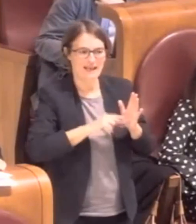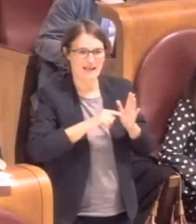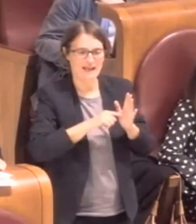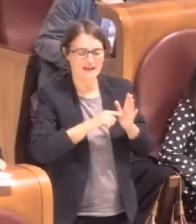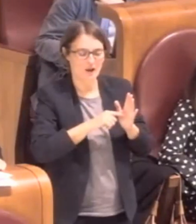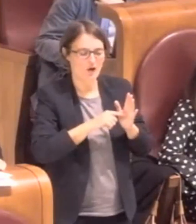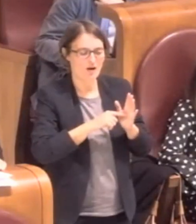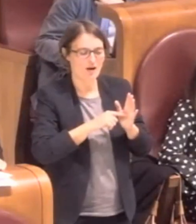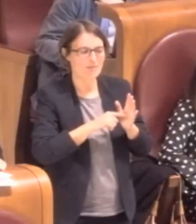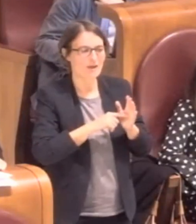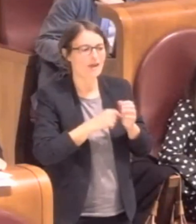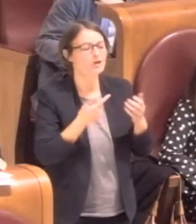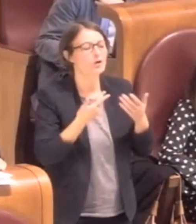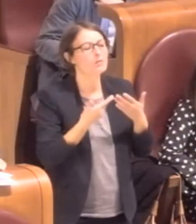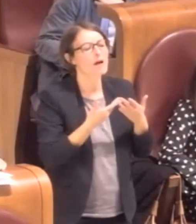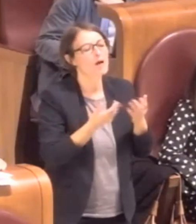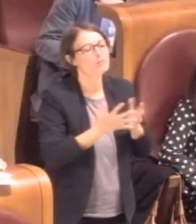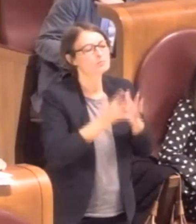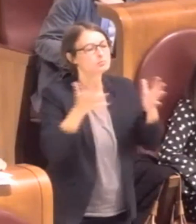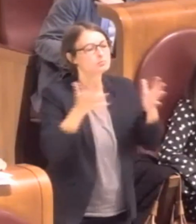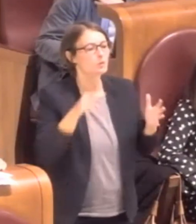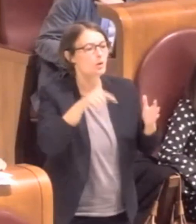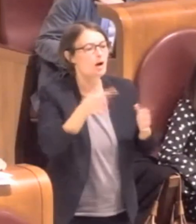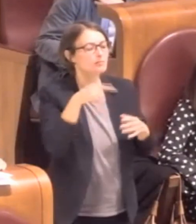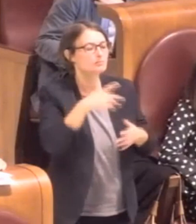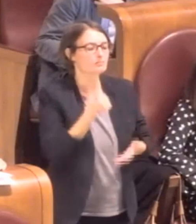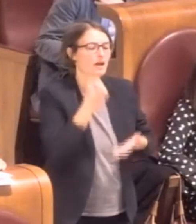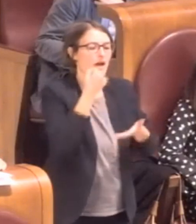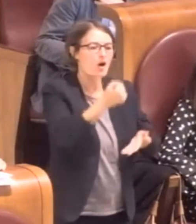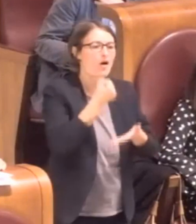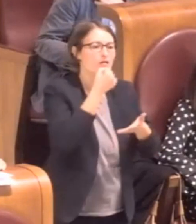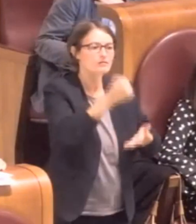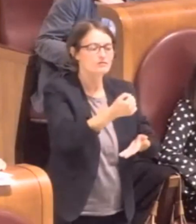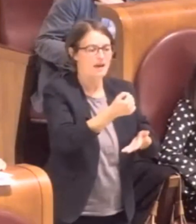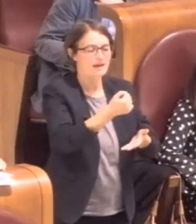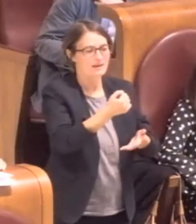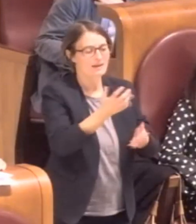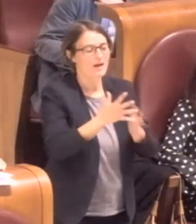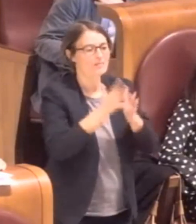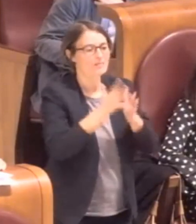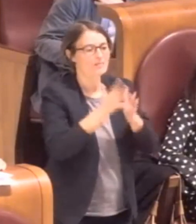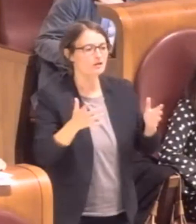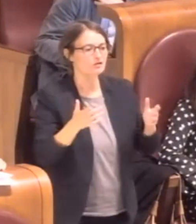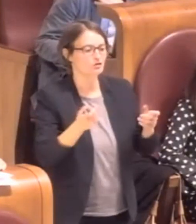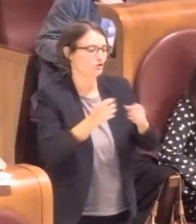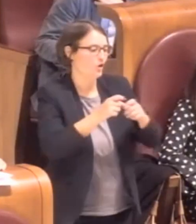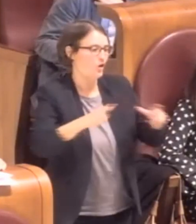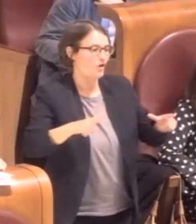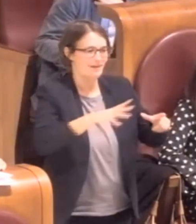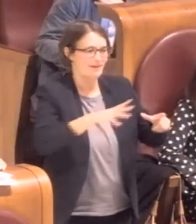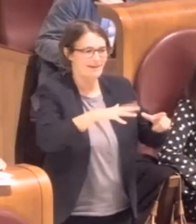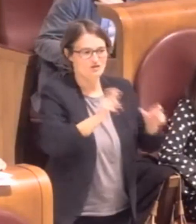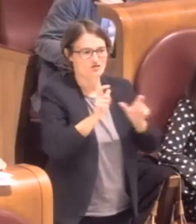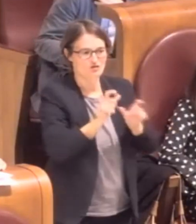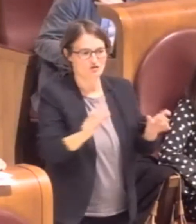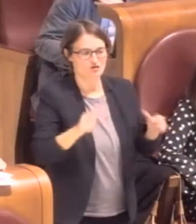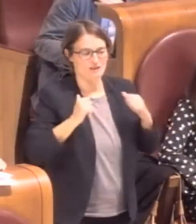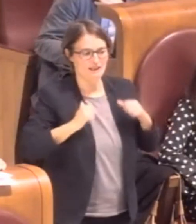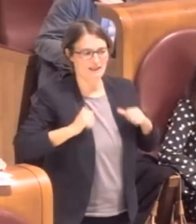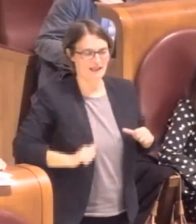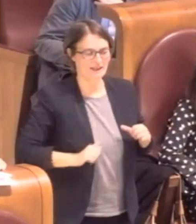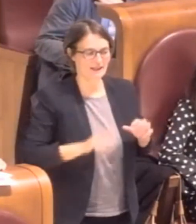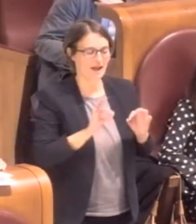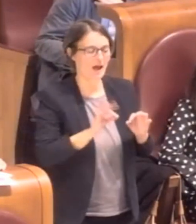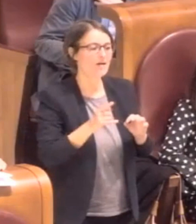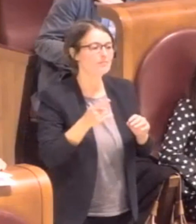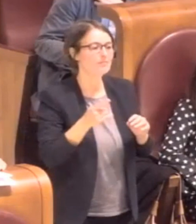'offerta culturale a favore della cittadinanza proprio come principio politico per ribadire che